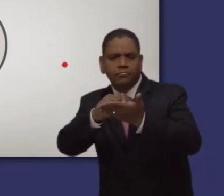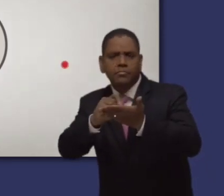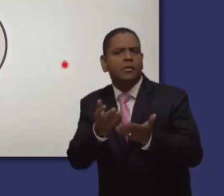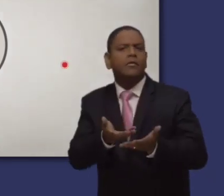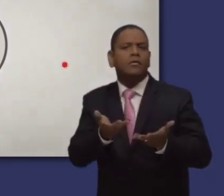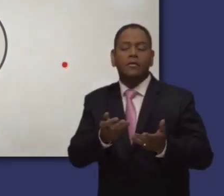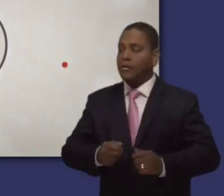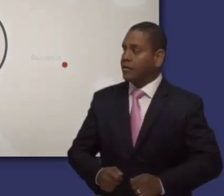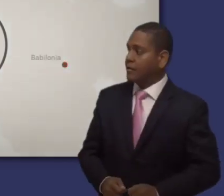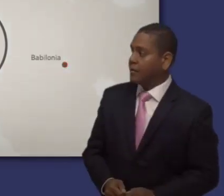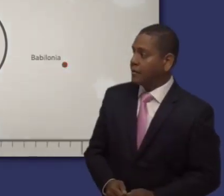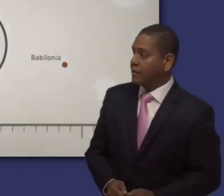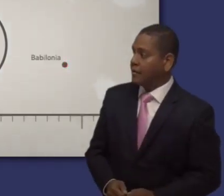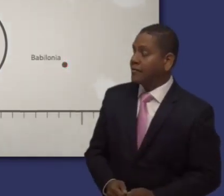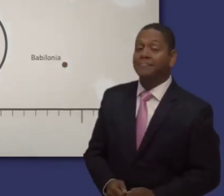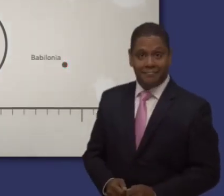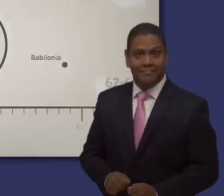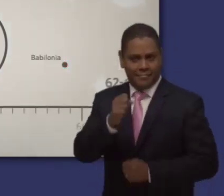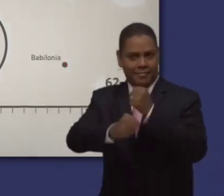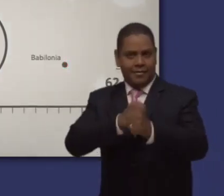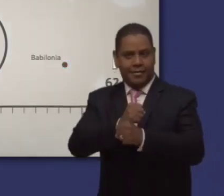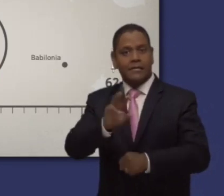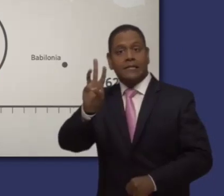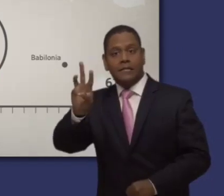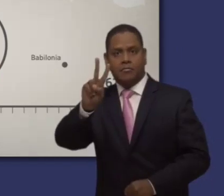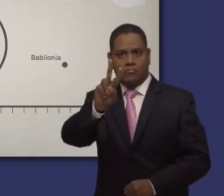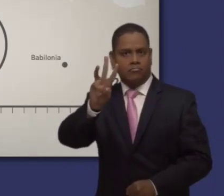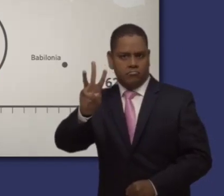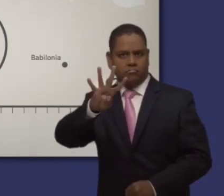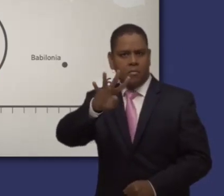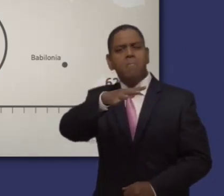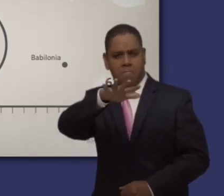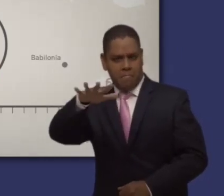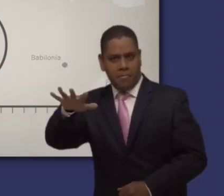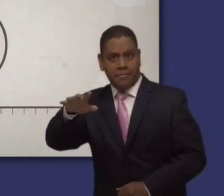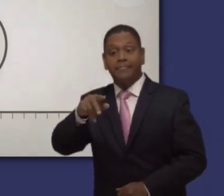Escribió la primera carta en Babilonia, entre el año 62 y 64.